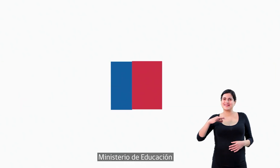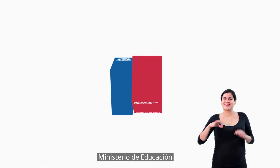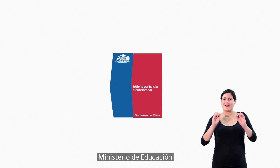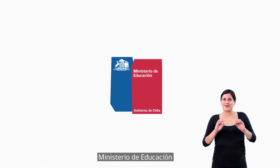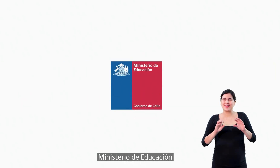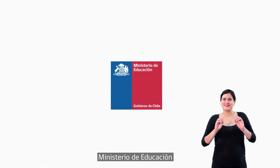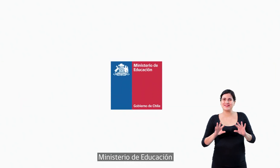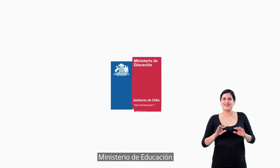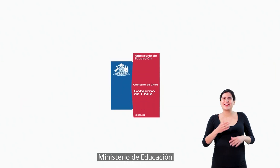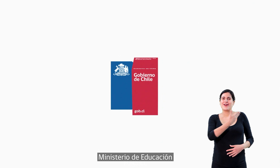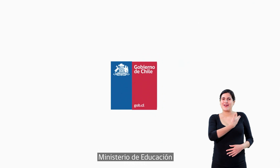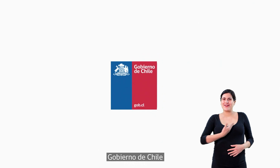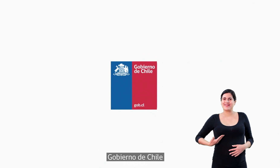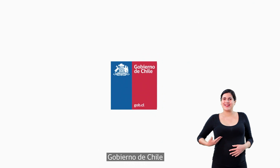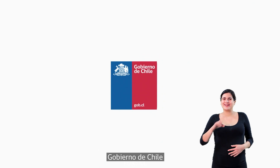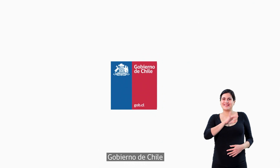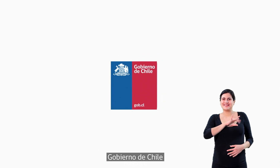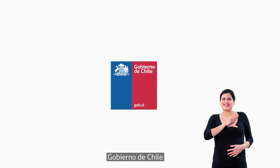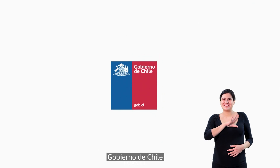Ministerio de Educación Gobierno de Chile